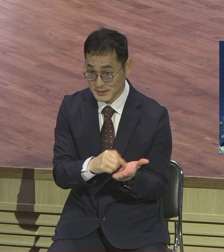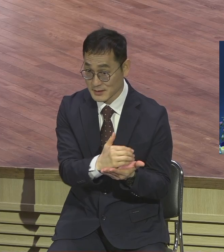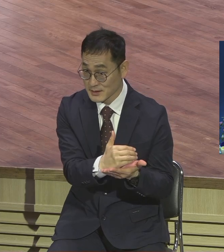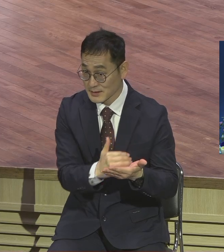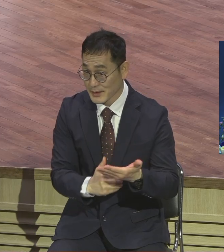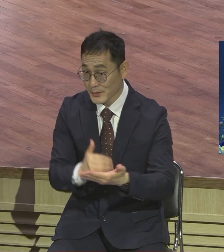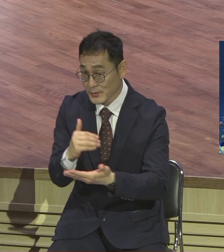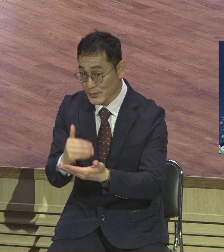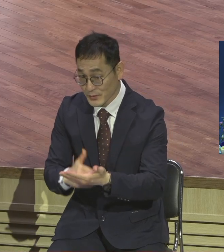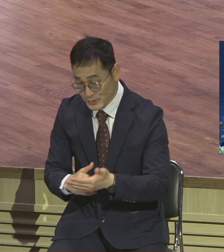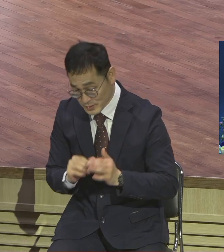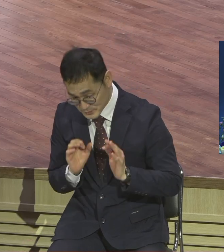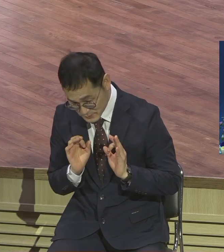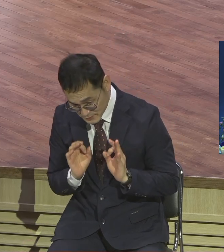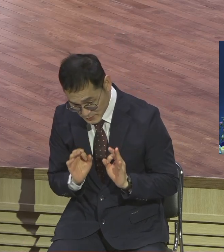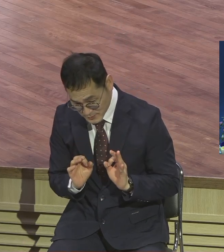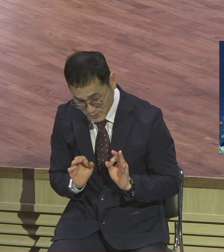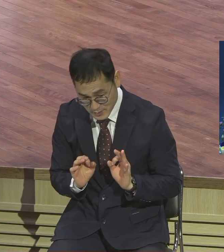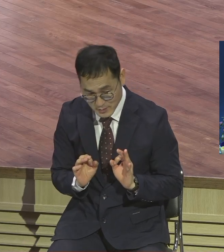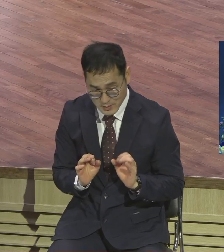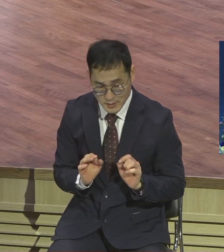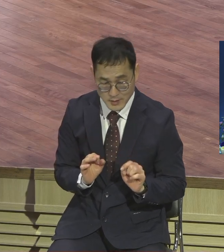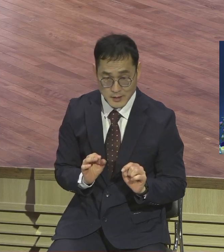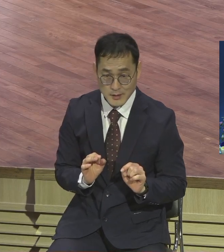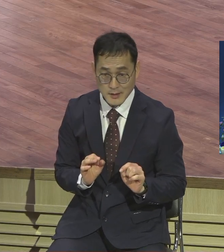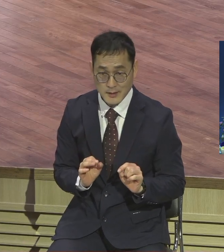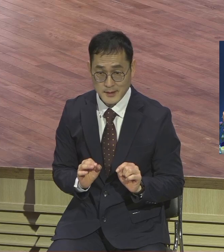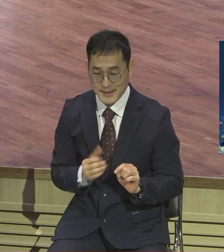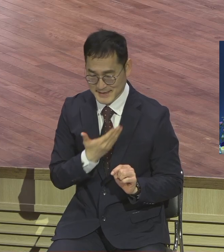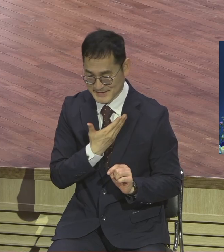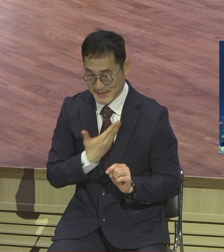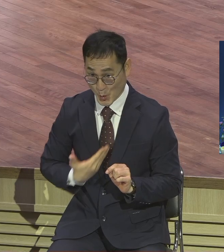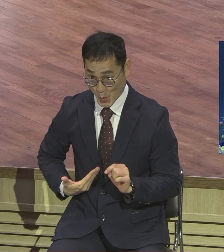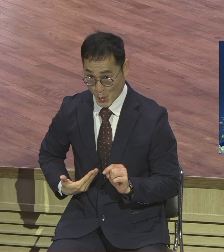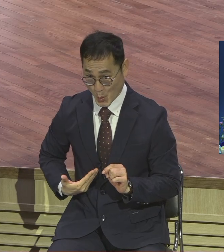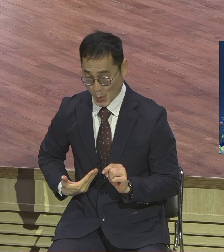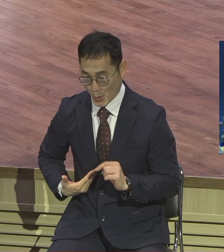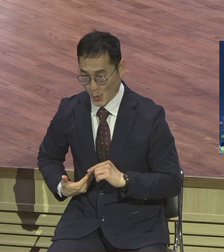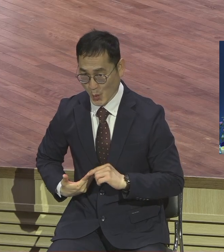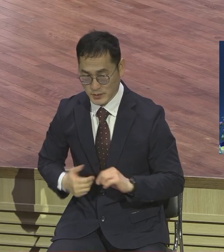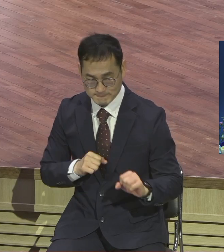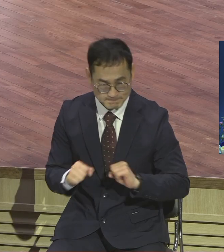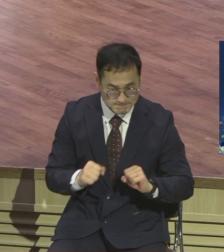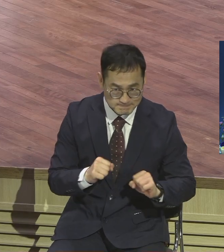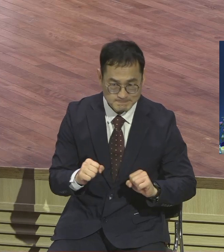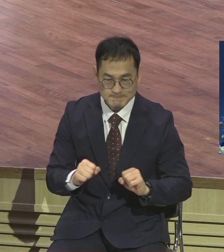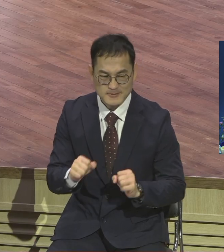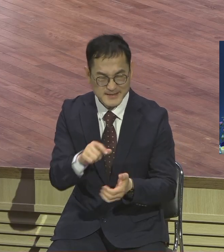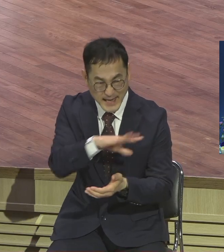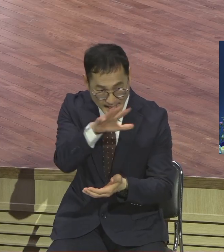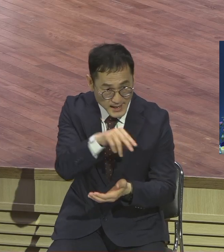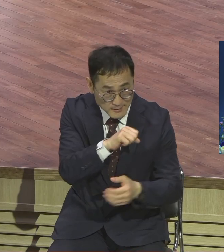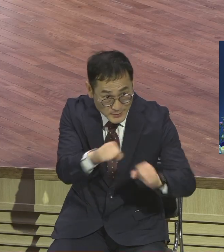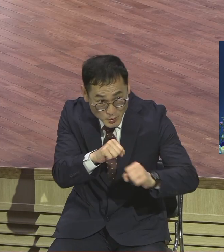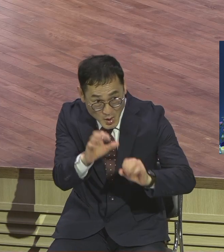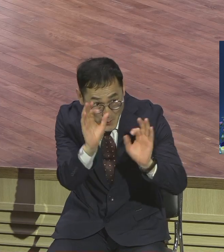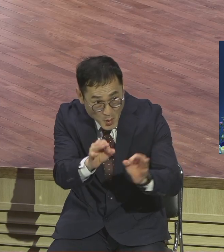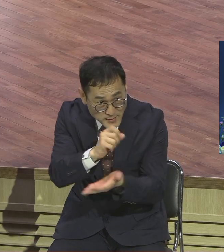발걸음을 다 기로한 게 사도들의 행전이잖아요 그들의 발걸음을 기로한 게 사도행전이 사도들의